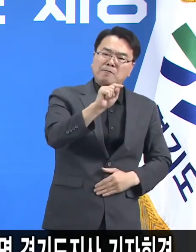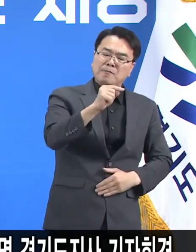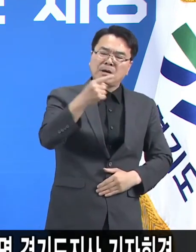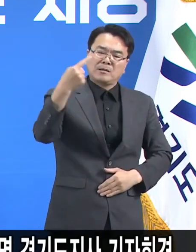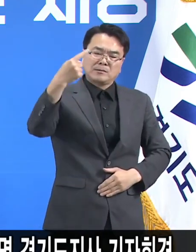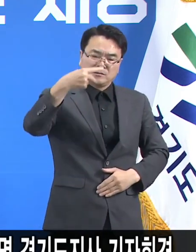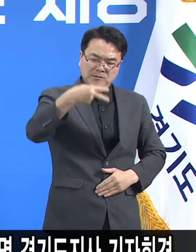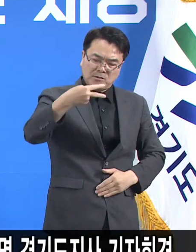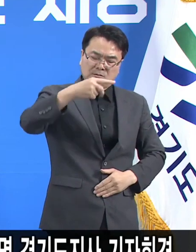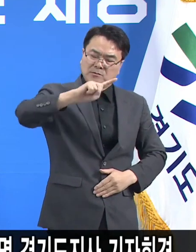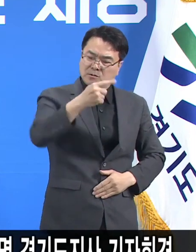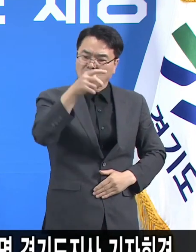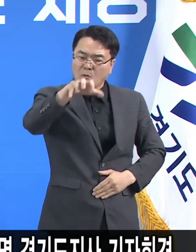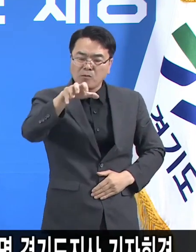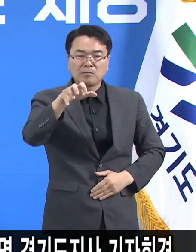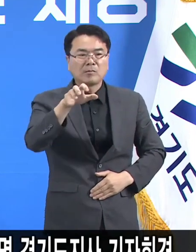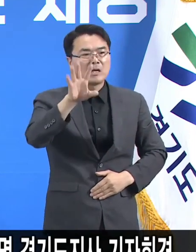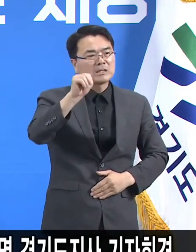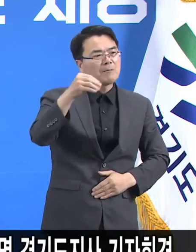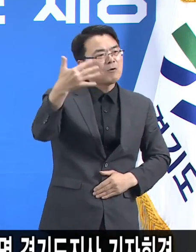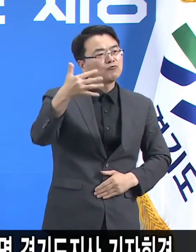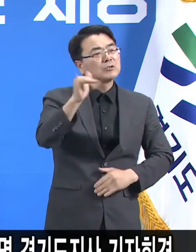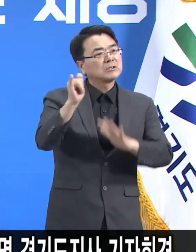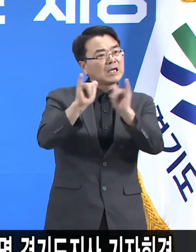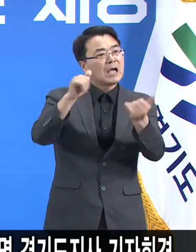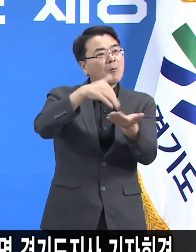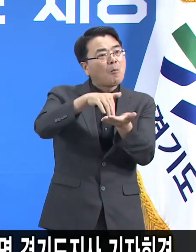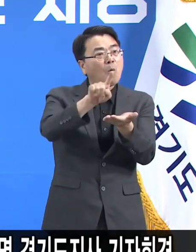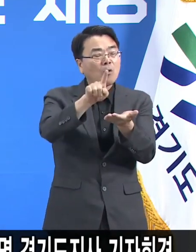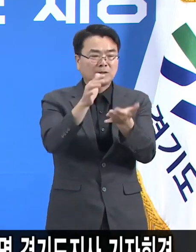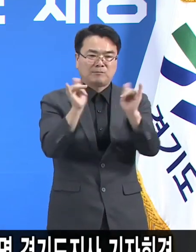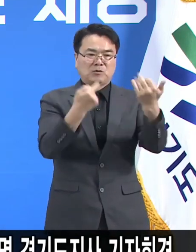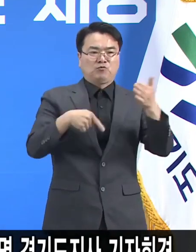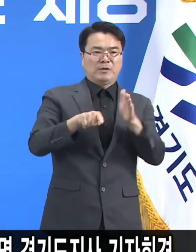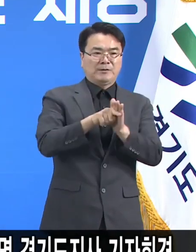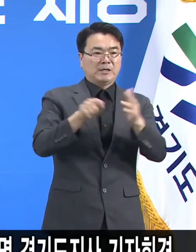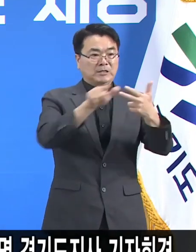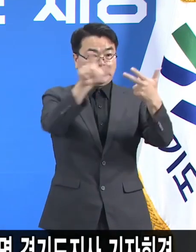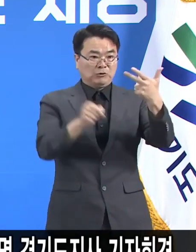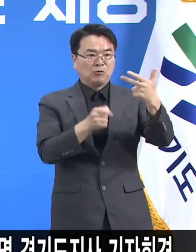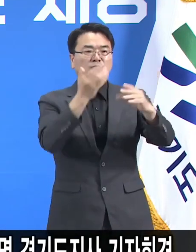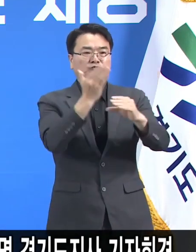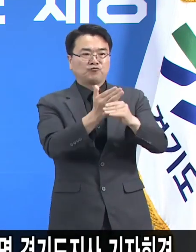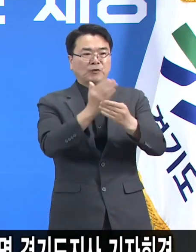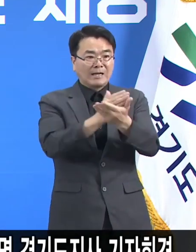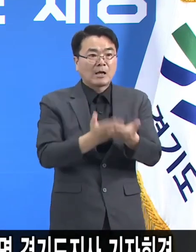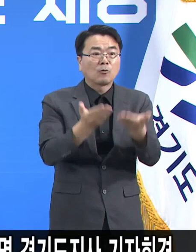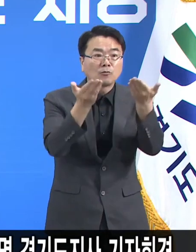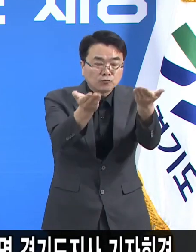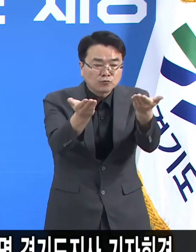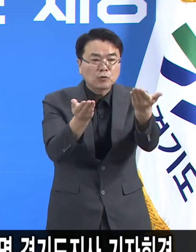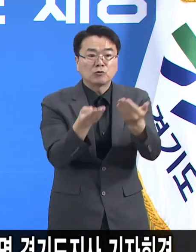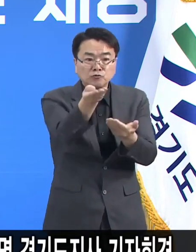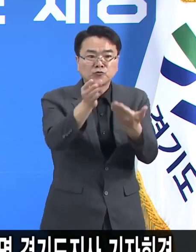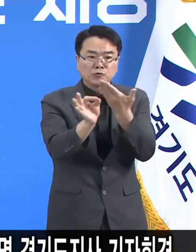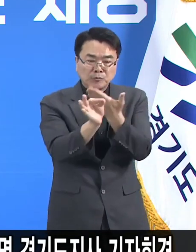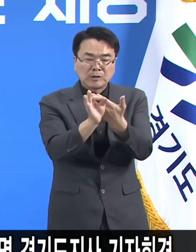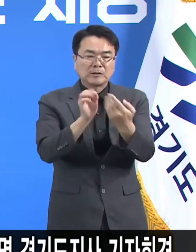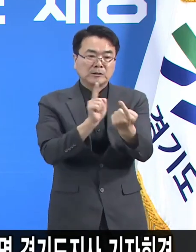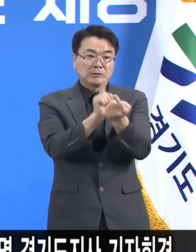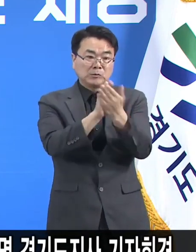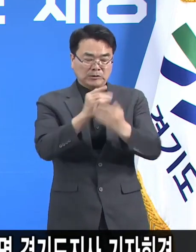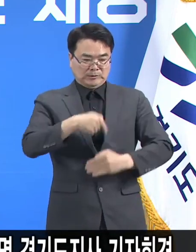사업장에 근무하시는 4만 9천여 명을 대상으로 7월 중에 지원할 것입니다. 적극 활용하시기 바랍니다.